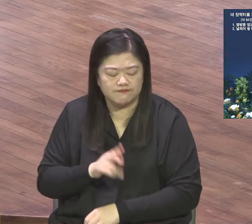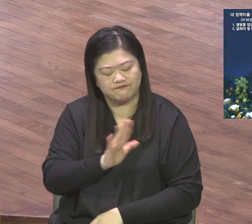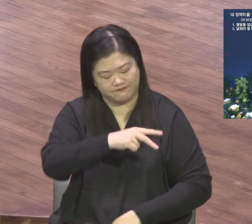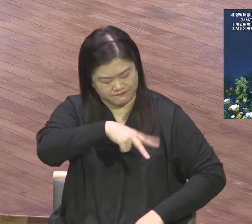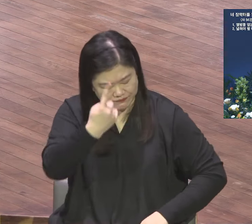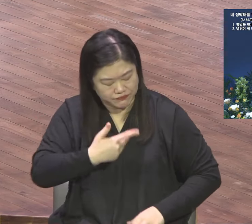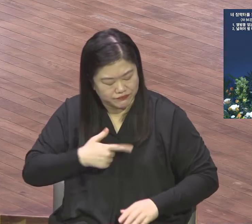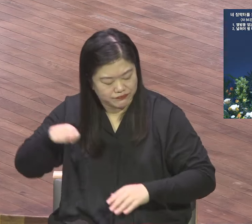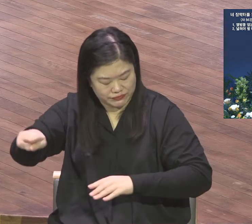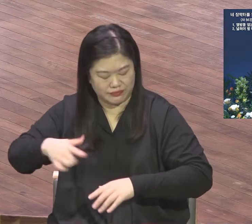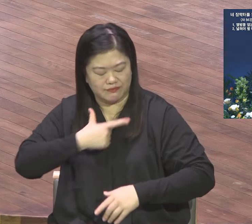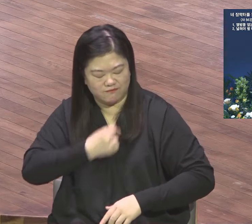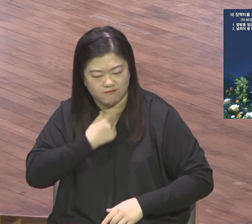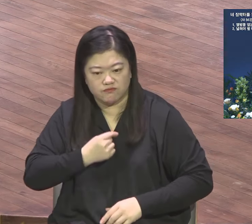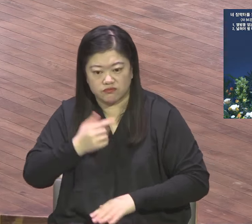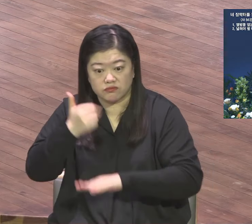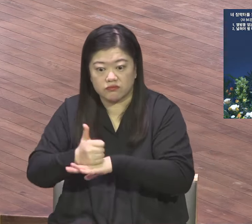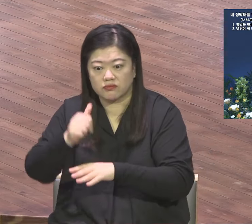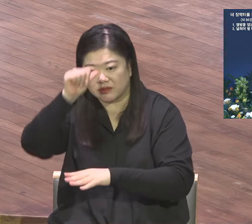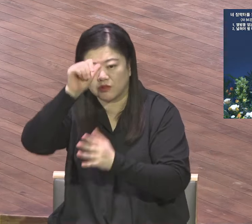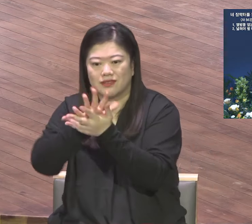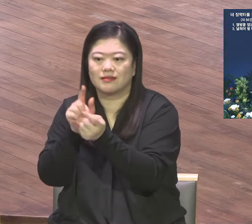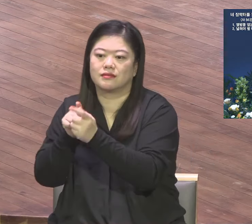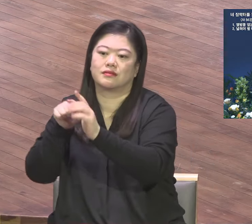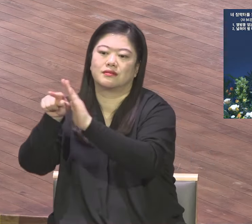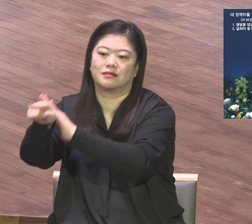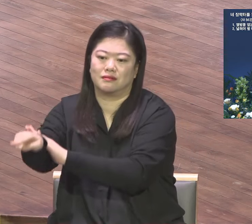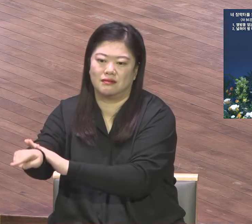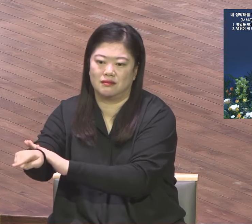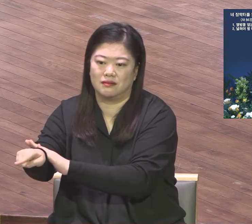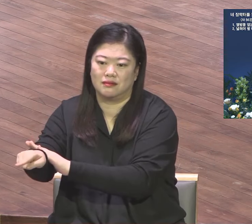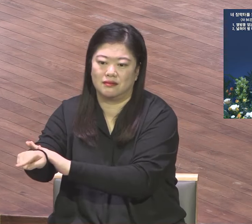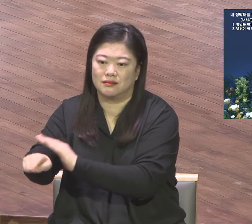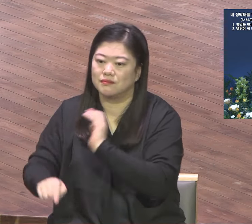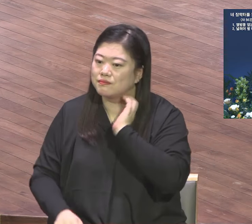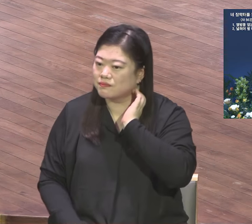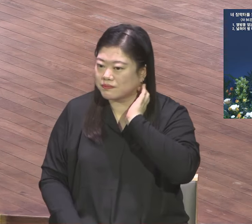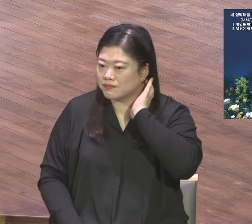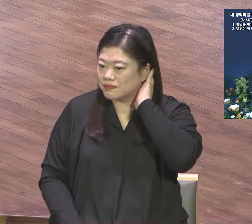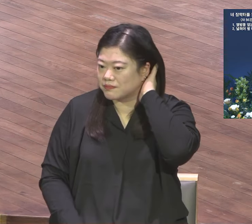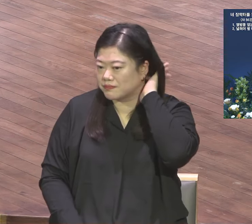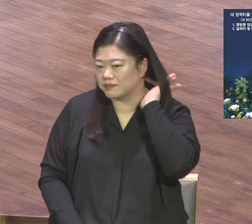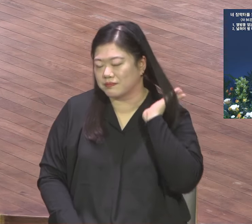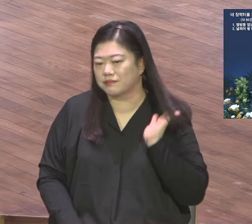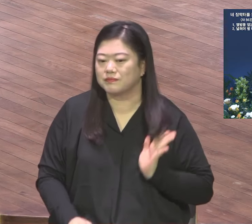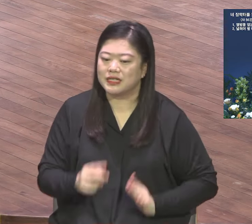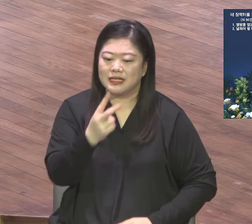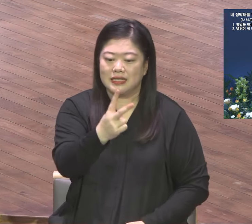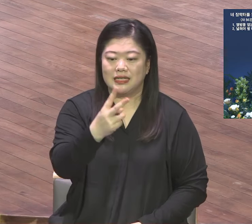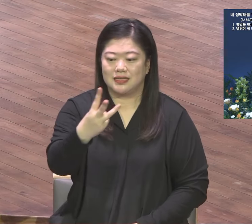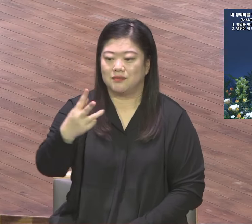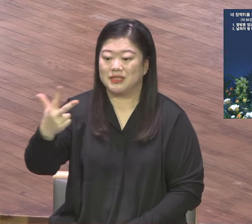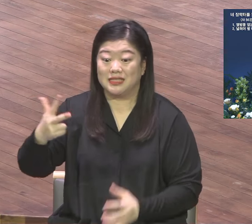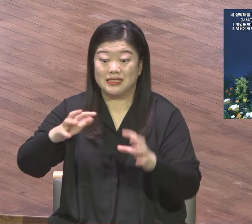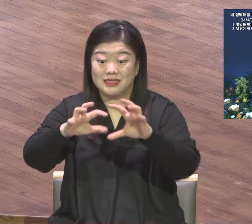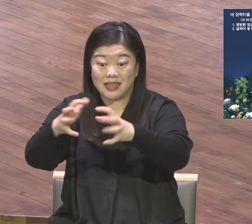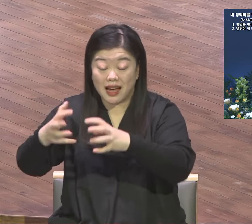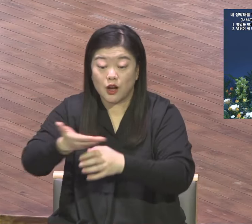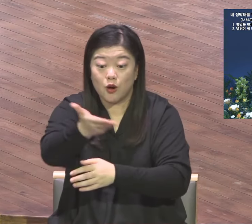각인 하나님 이삼필나라 오천종족이 포금화가 내 가슴에 각인되게 하여